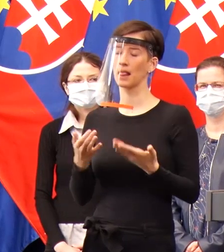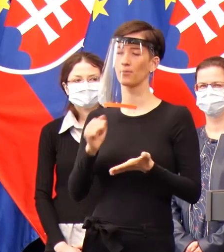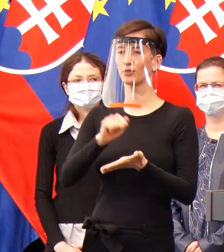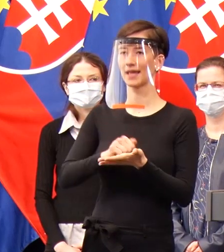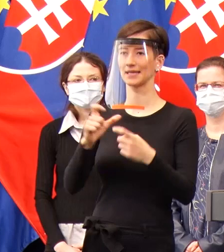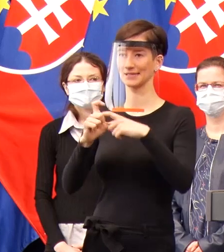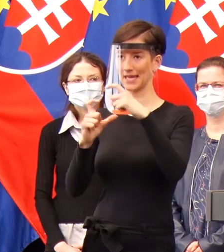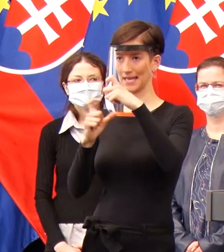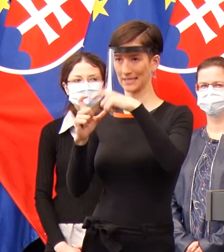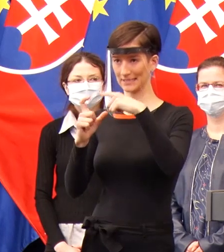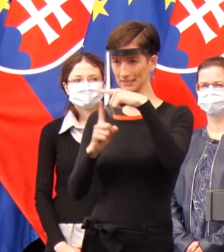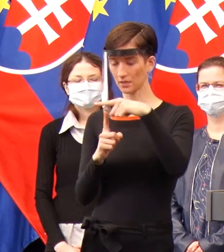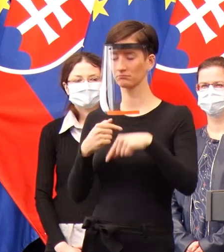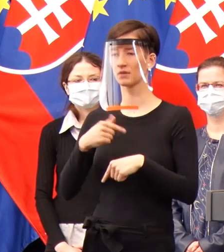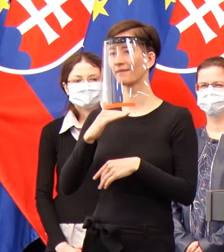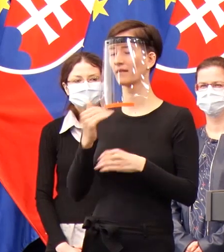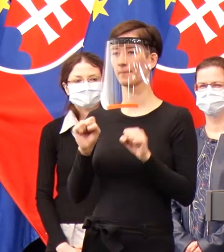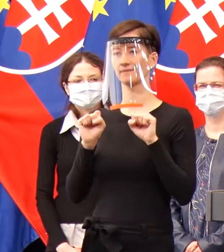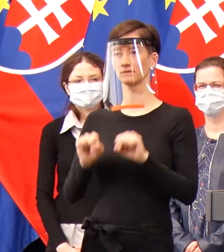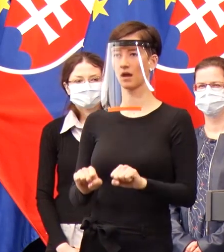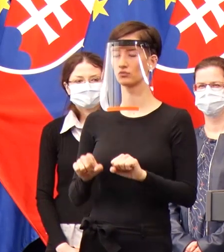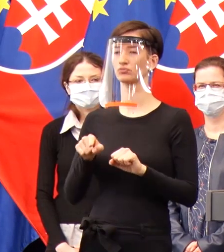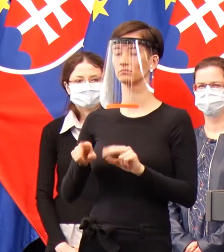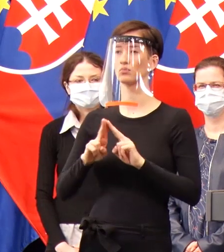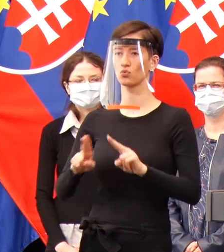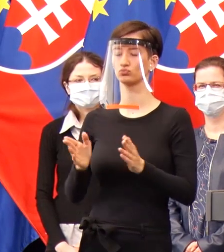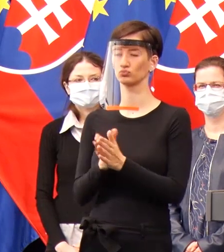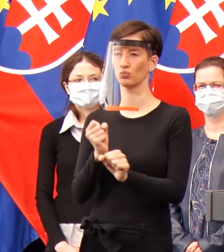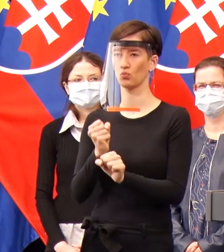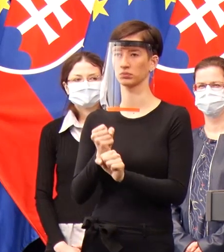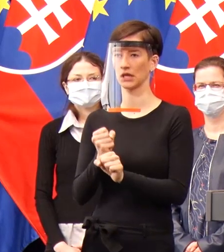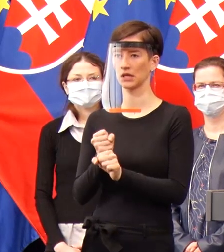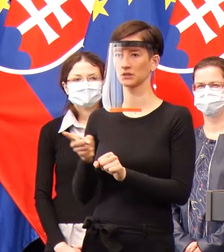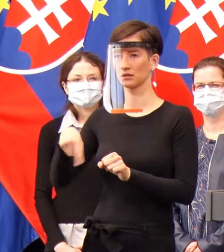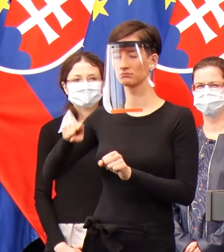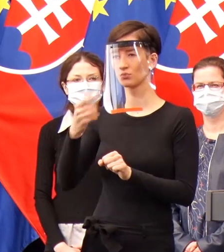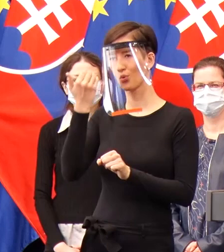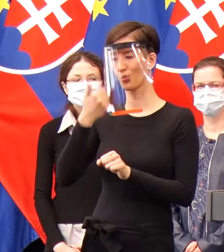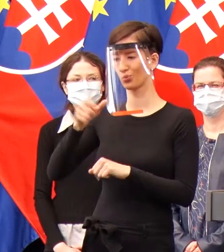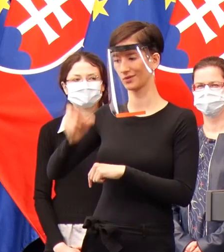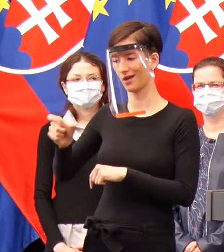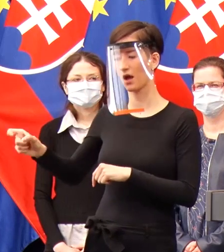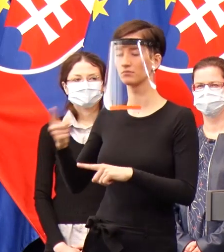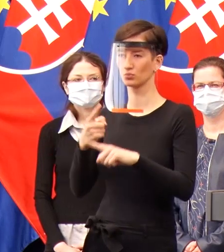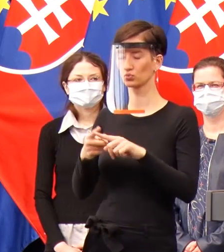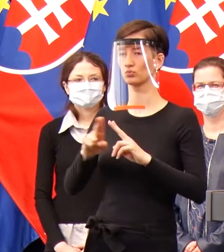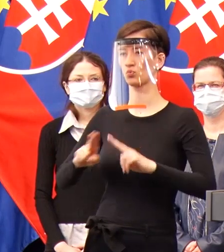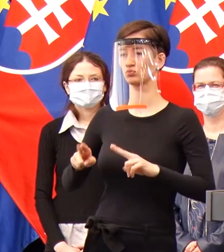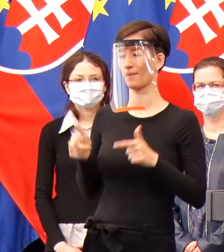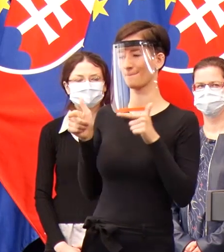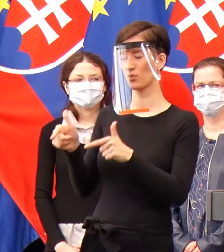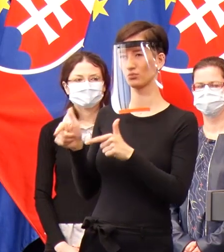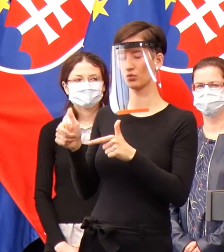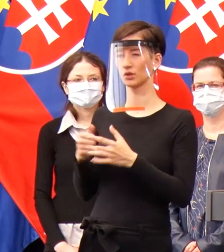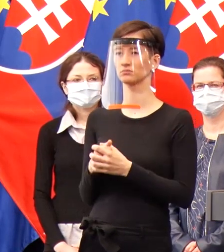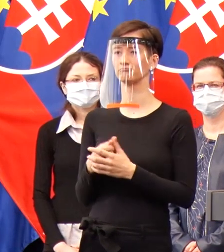si veľmi ceníme, že sa majú túto príležitosť týchto ľudí podporiť a že som mal možnosť sa porozprávať s